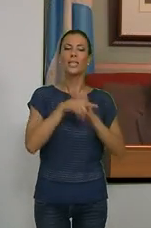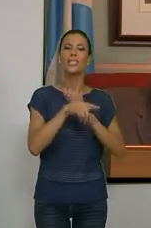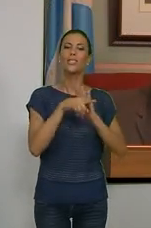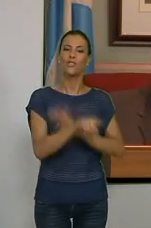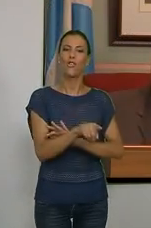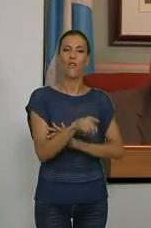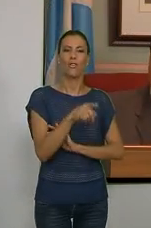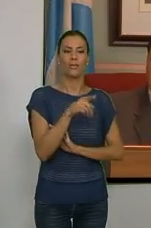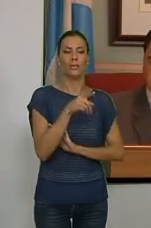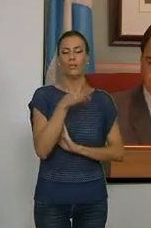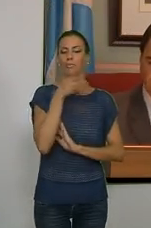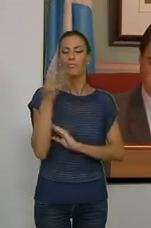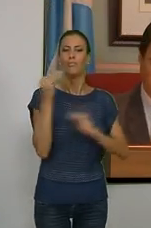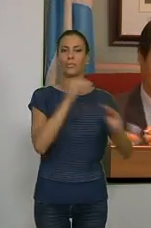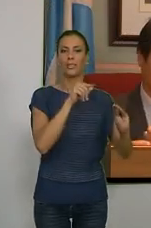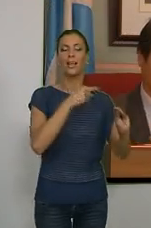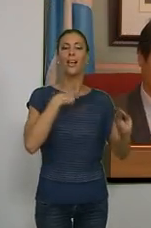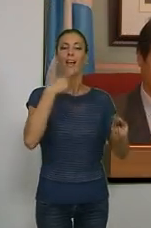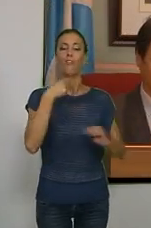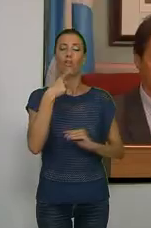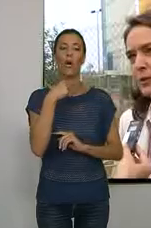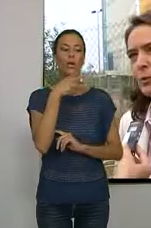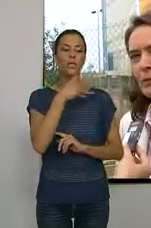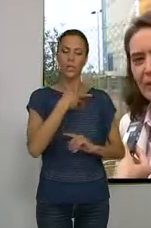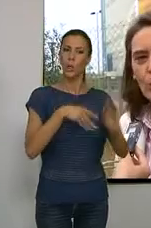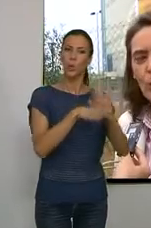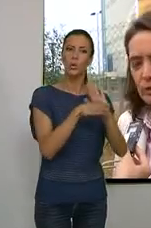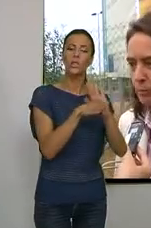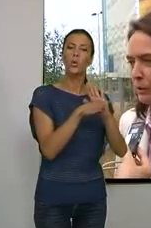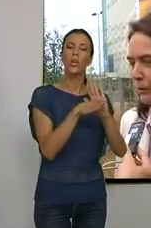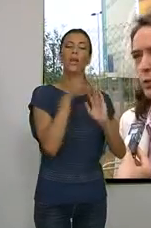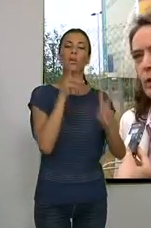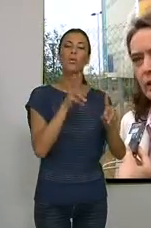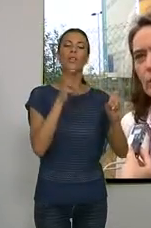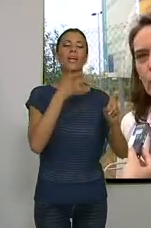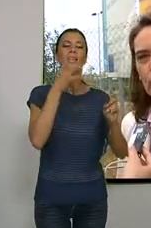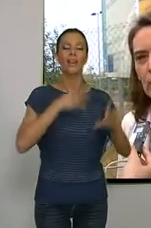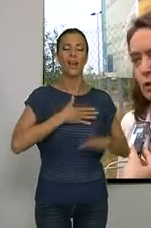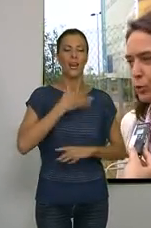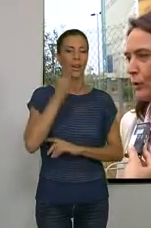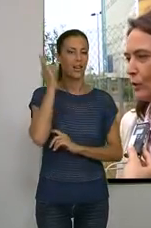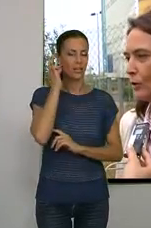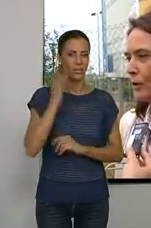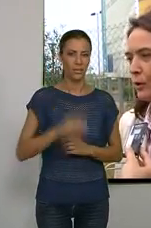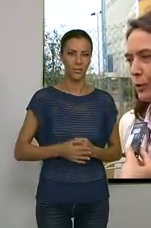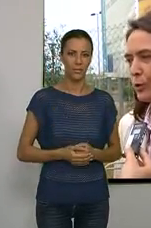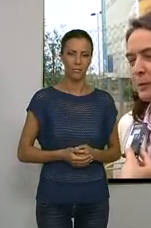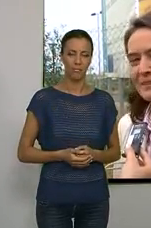por parte de Carlos Rojas. Trabajo al que dará continuidad la nueva alcaldesa.